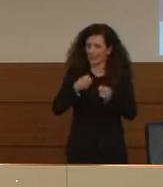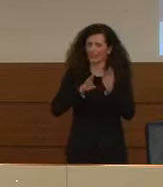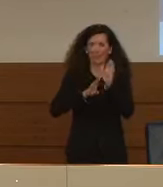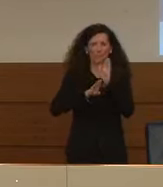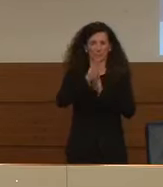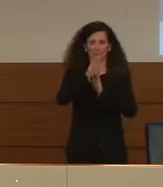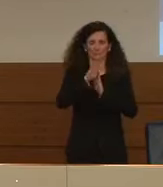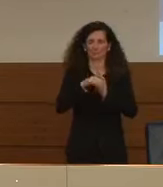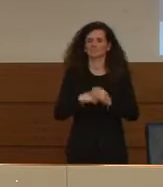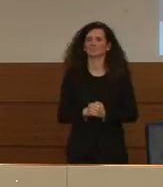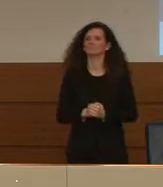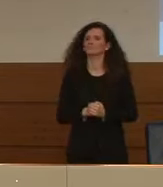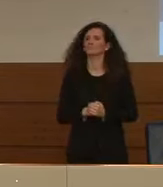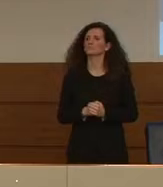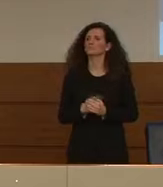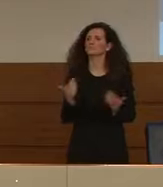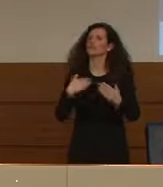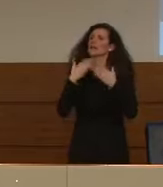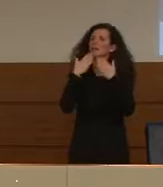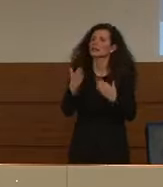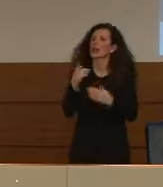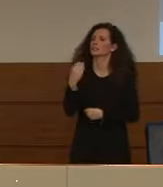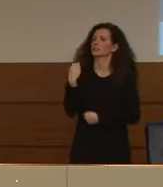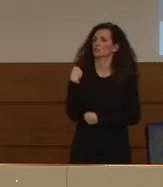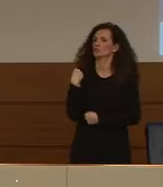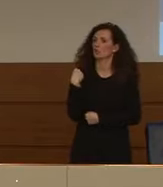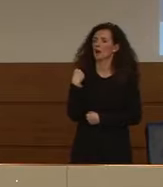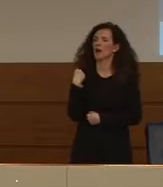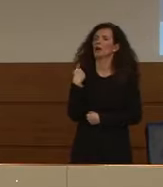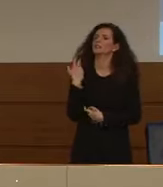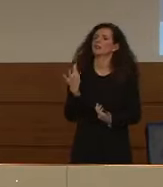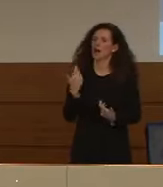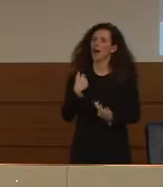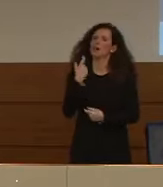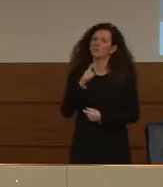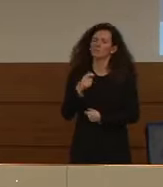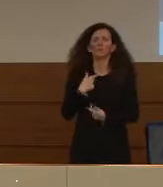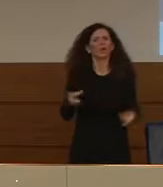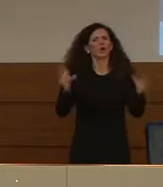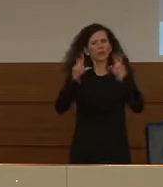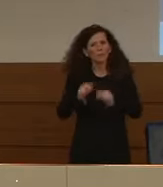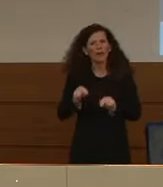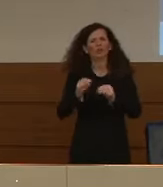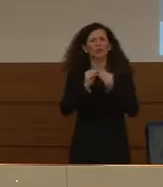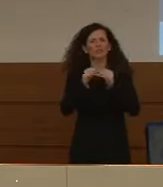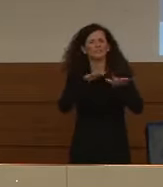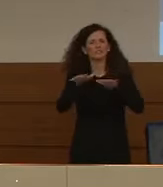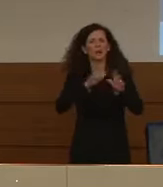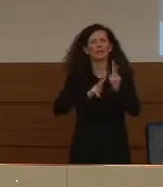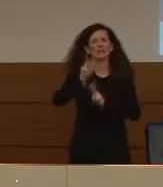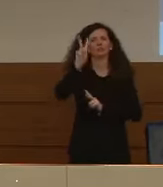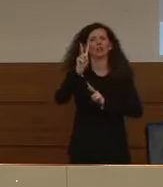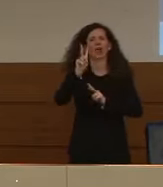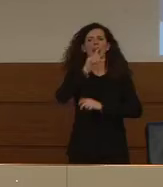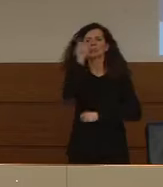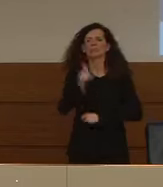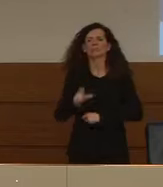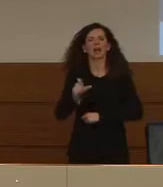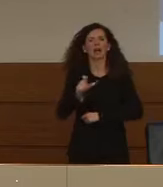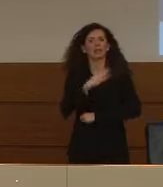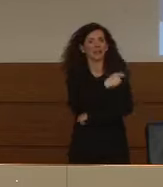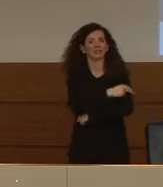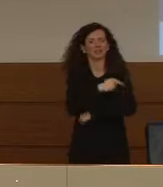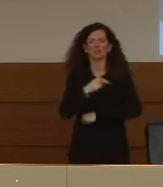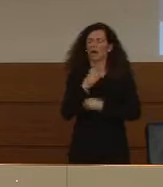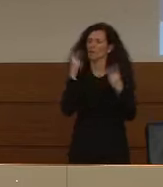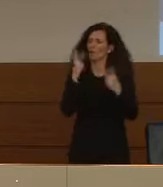La ringrazio della domanda perché mi consente di ribadire la bontà del sistema sanitario nazionale italiano. In realtà in poche parti